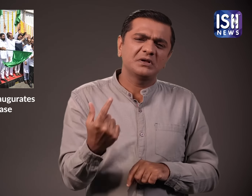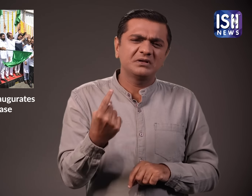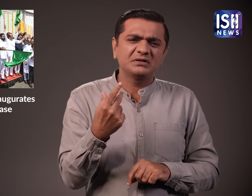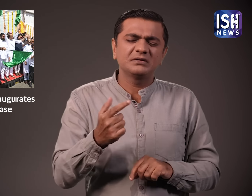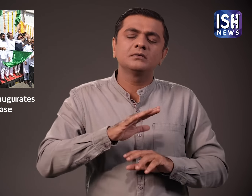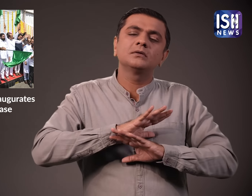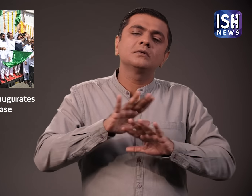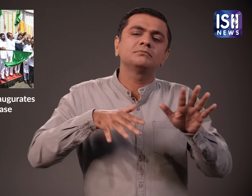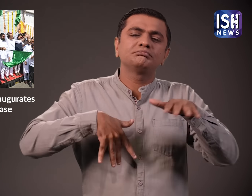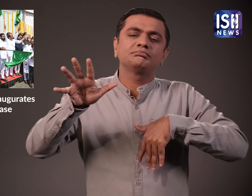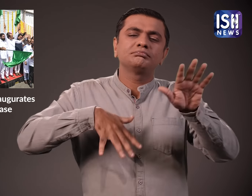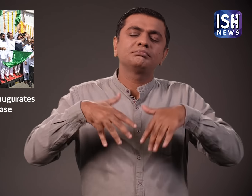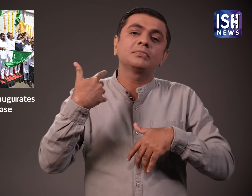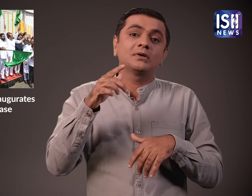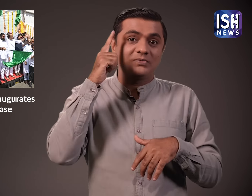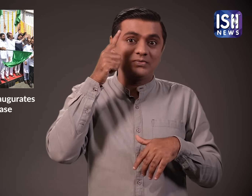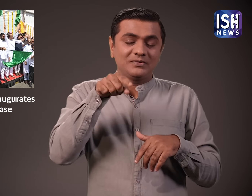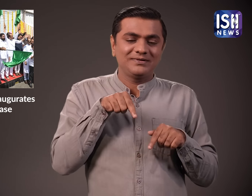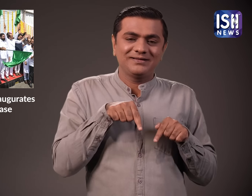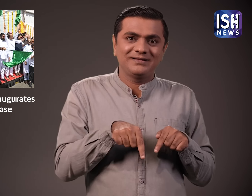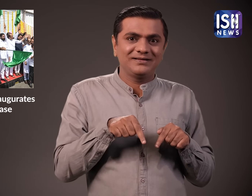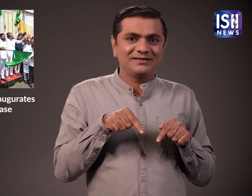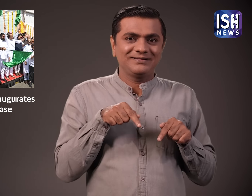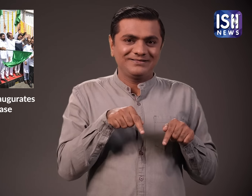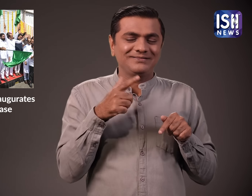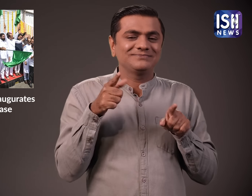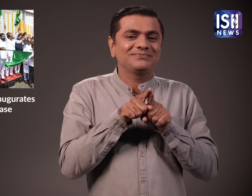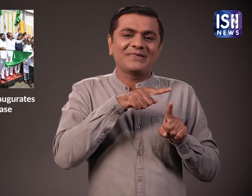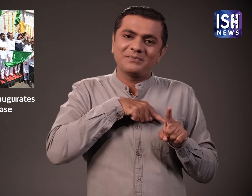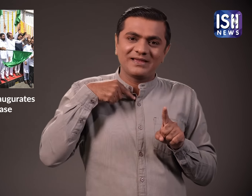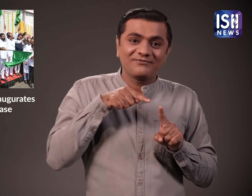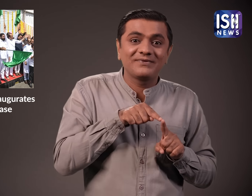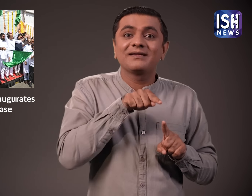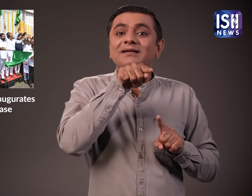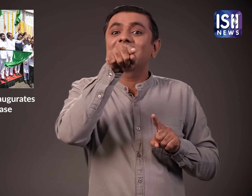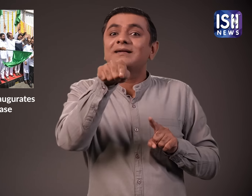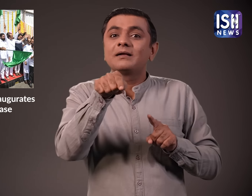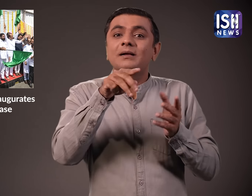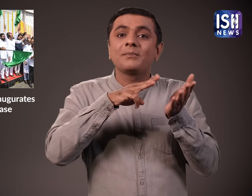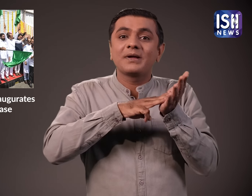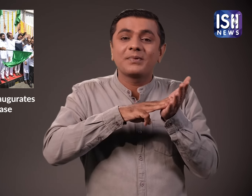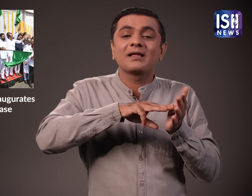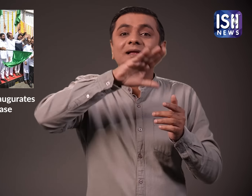यात्रा बहुत तेज और सुविदा जनक होगी 30 सड़क का दूसरा चरण 8 लेन का फिशाल विस्तार है